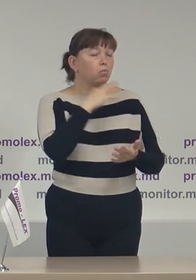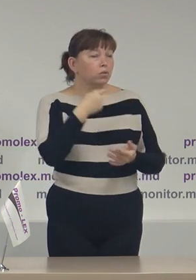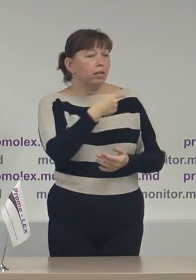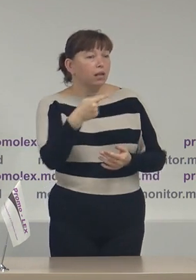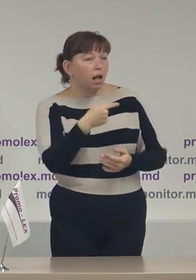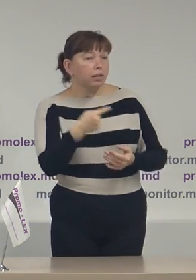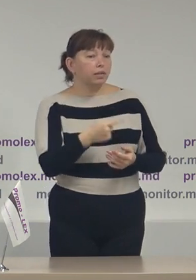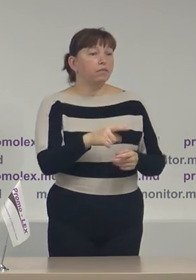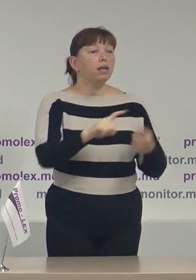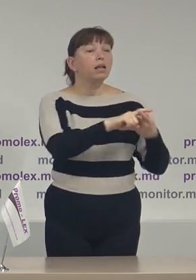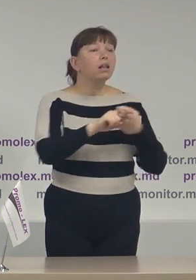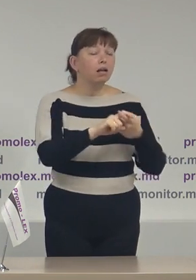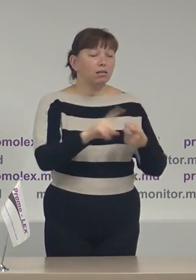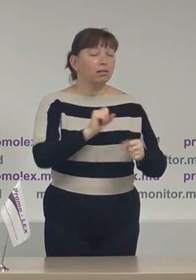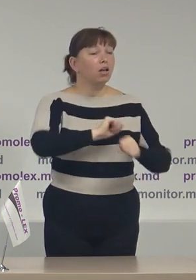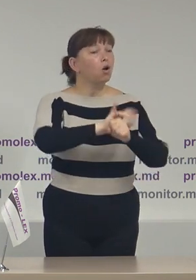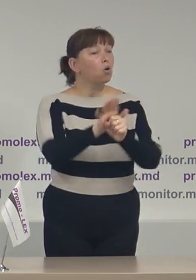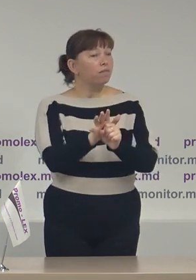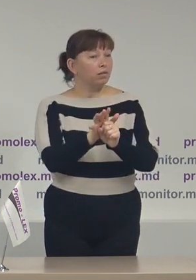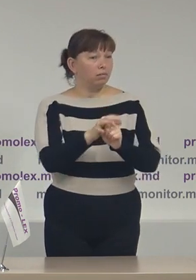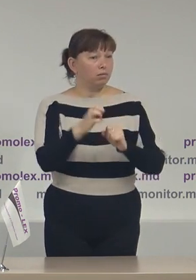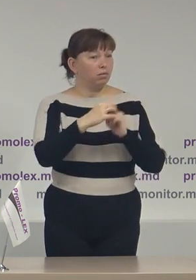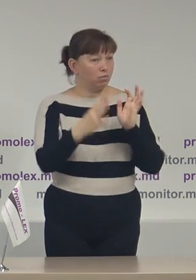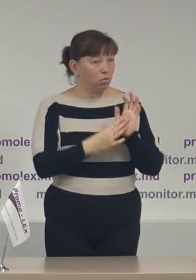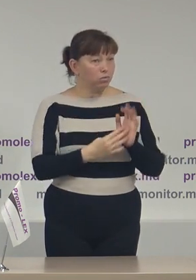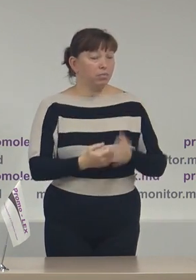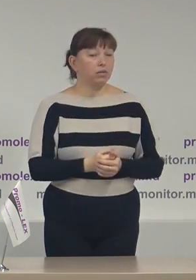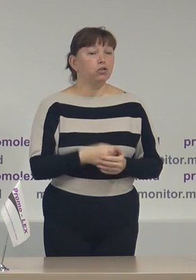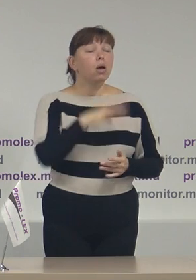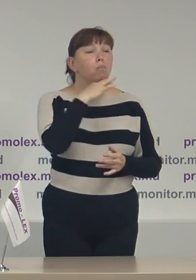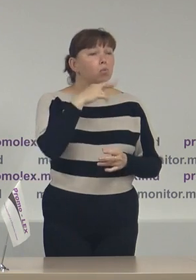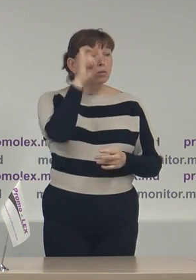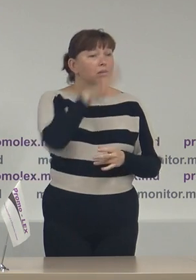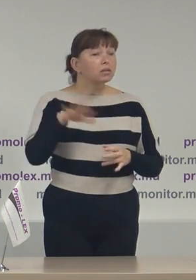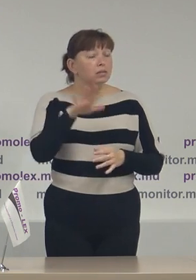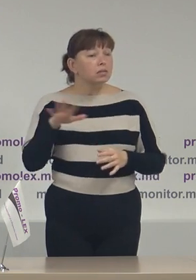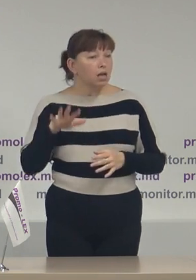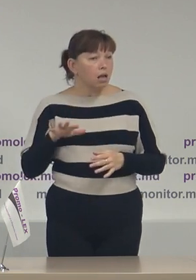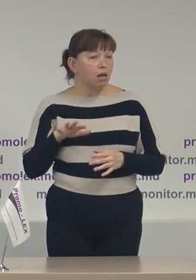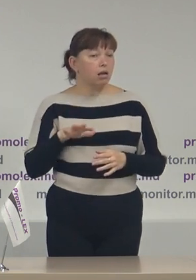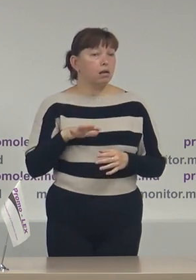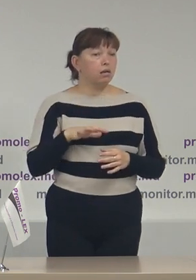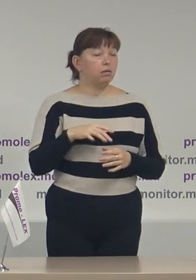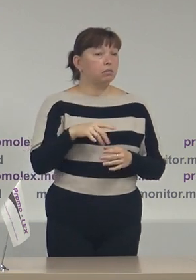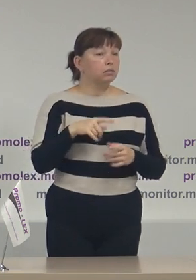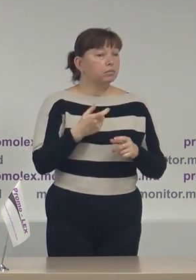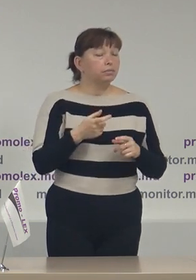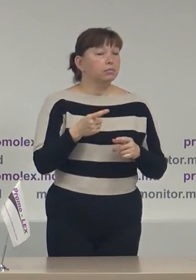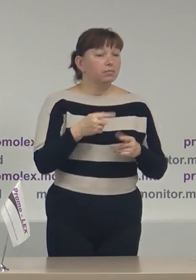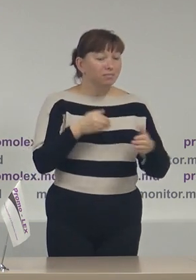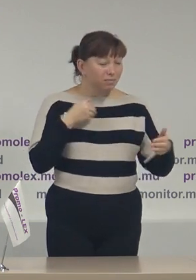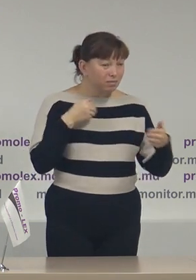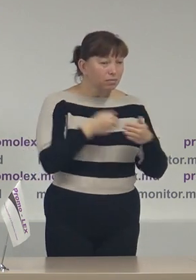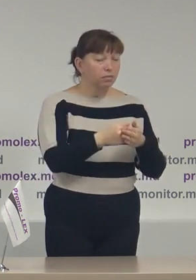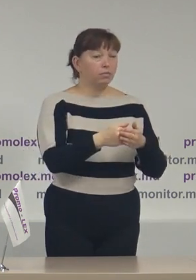legate de pandemia COVID-19 mai multe țări au venit cu reacții pe ultima sută